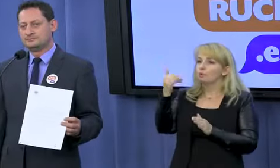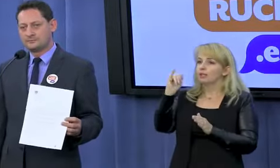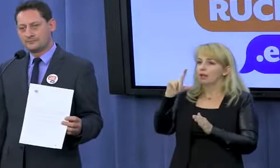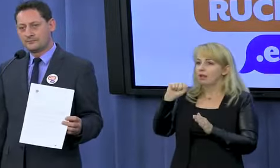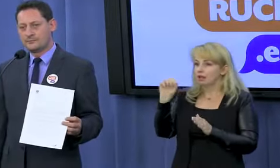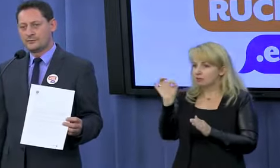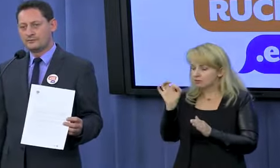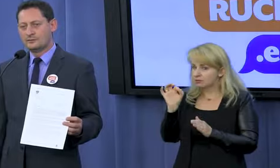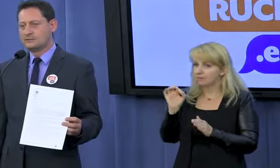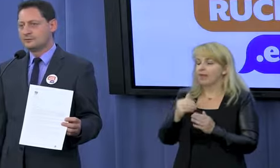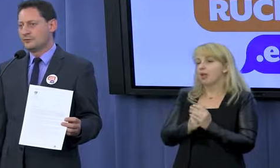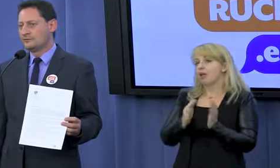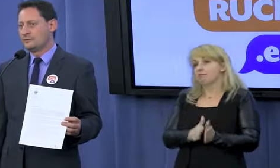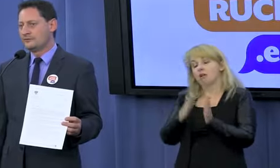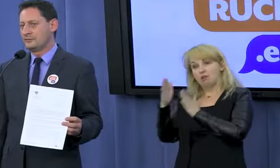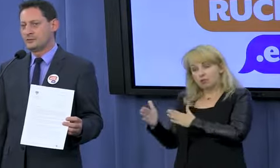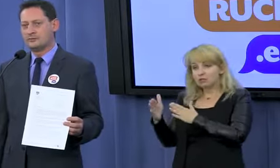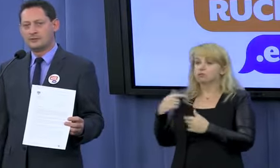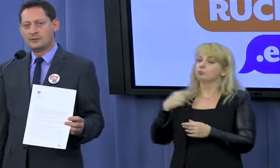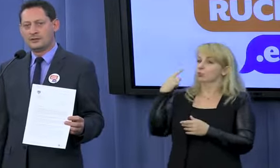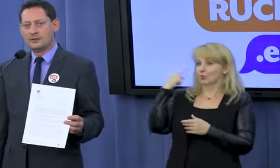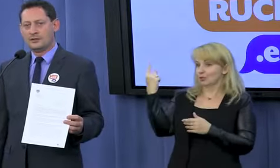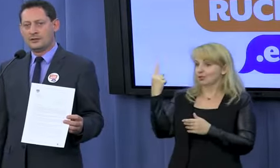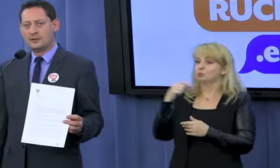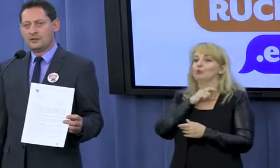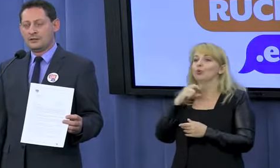jeden z duchownych wypowiedział.